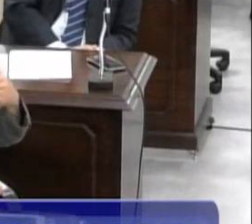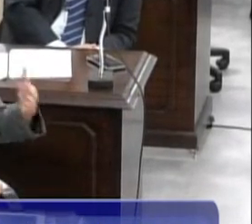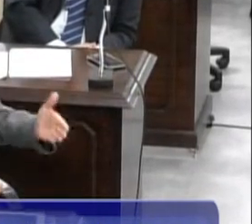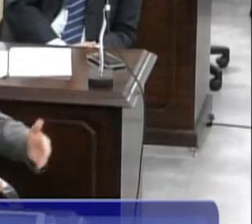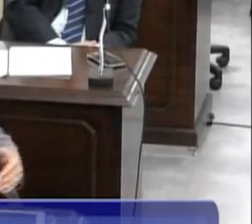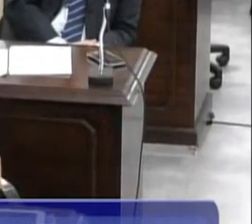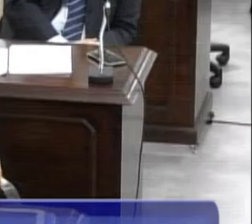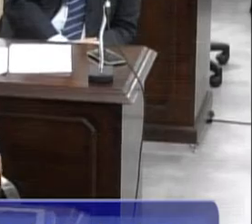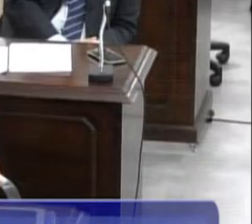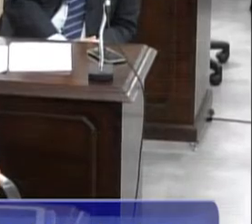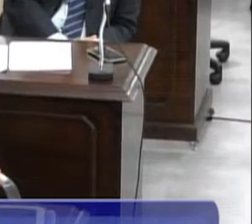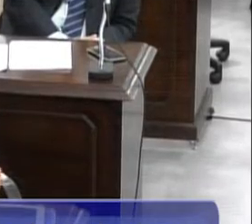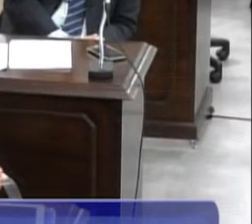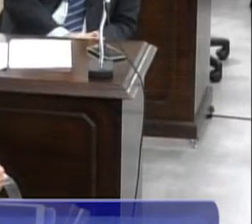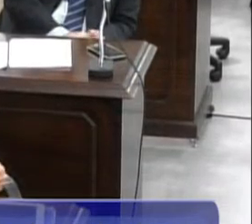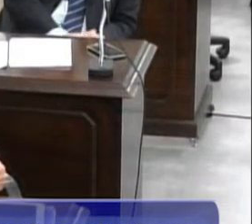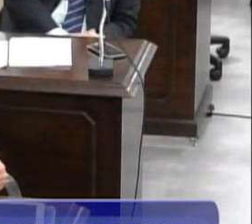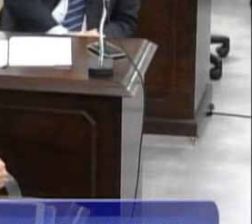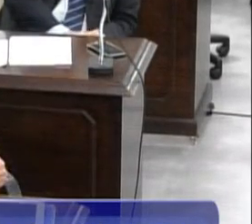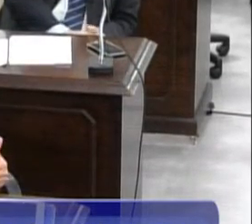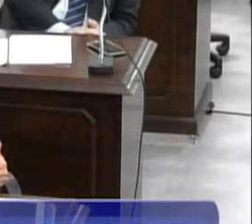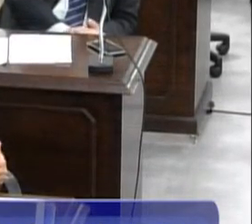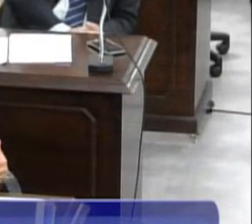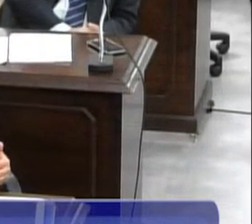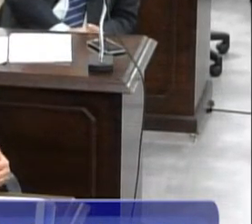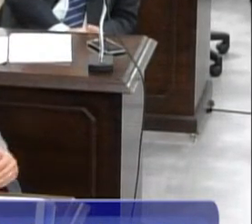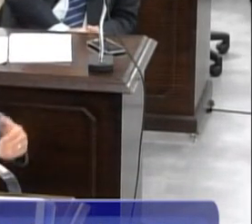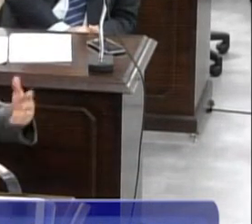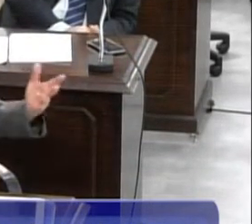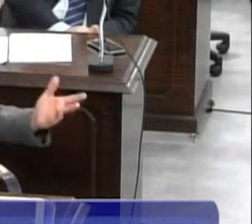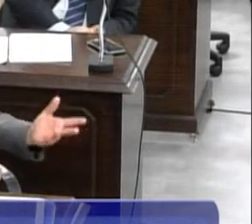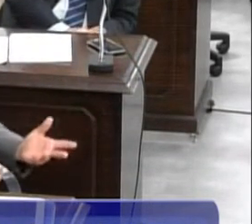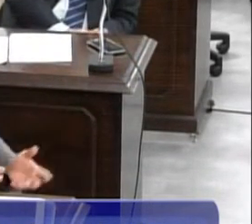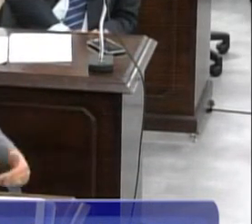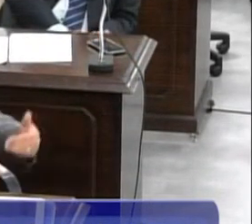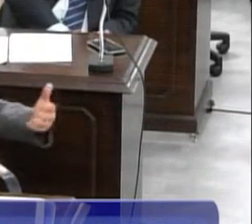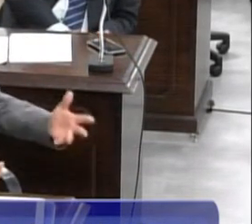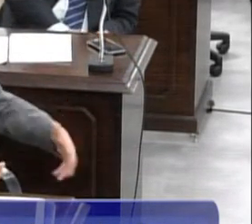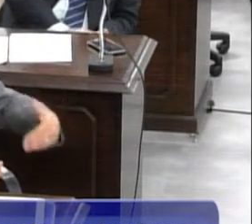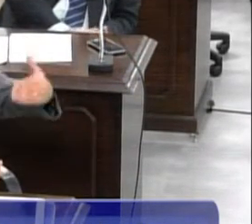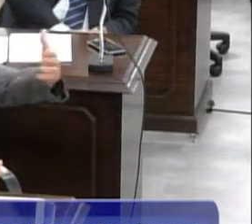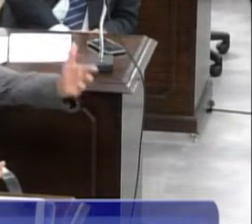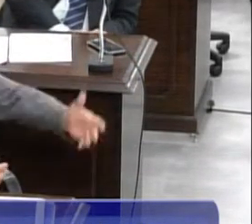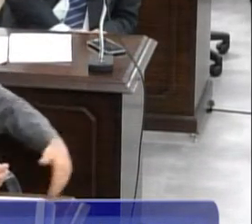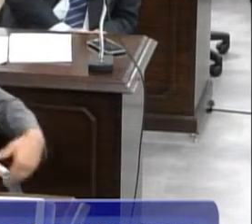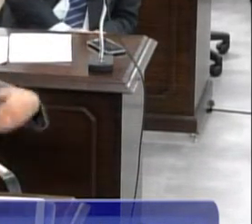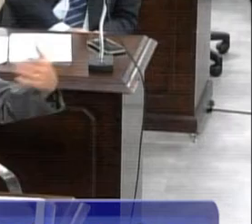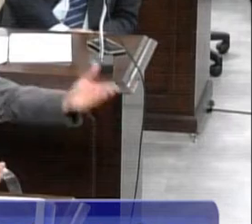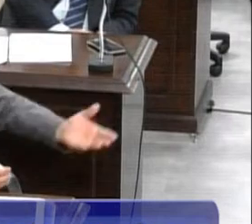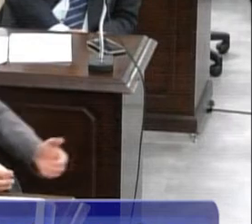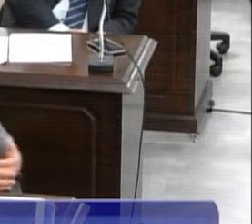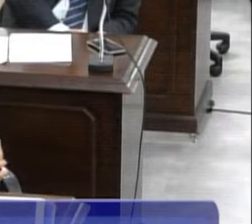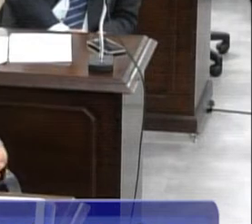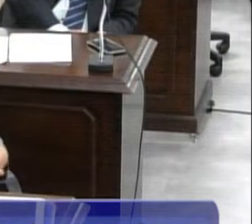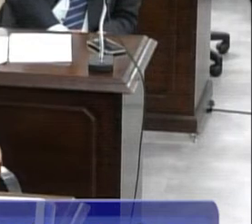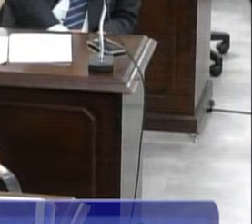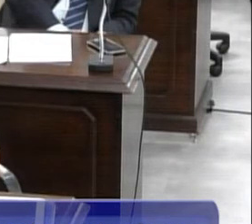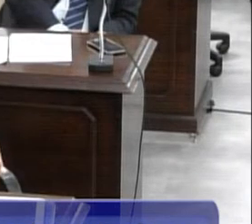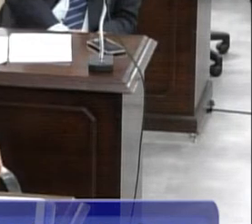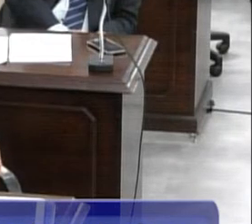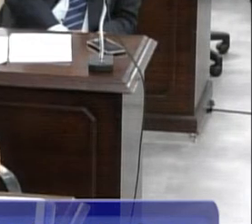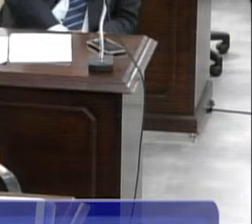conosco, já vou pedir uma reunião com o prefeito, que a comissão pode ir junto, a senhora, vamos juntos,